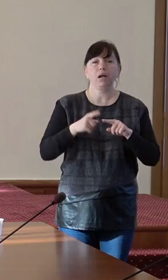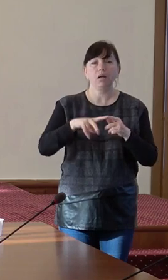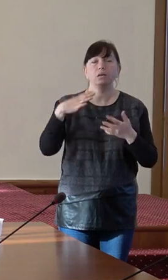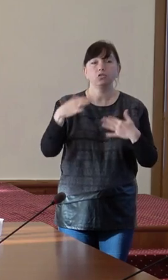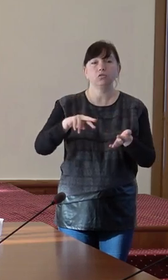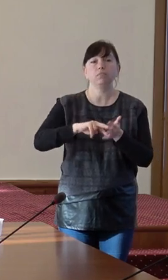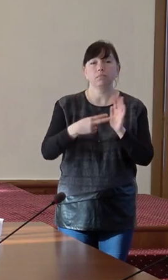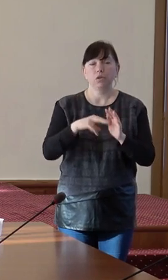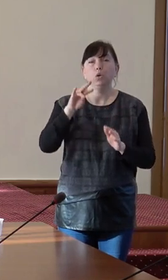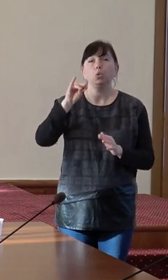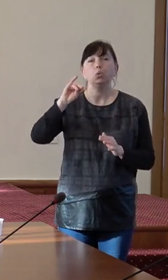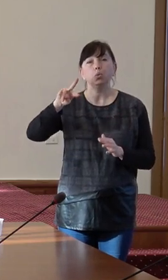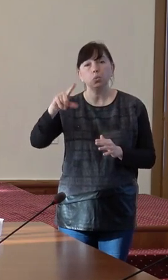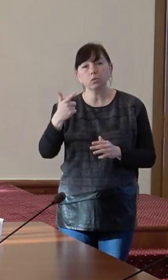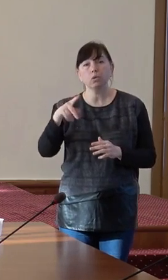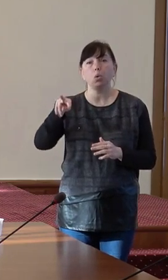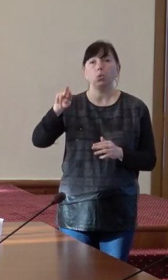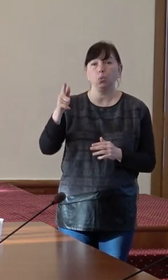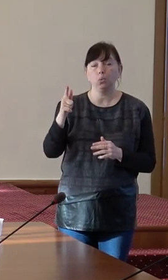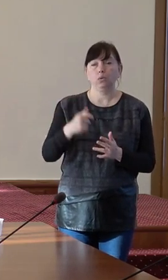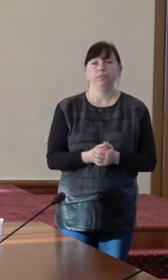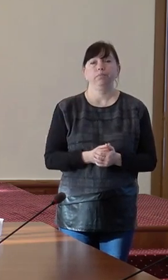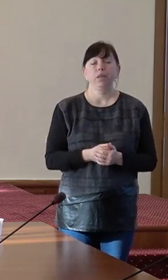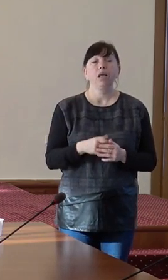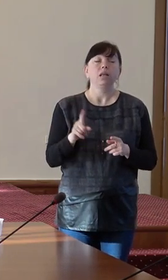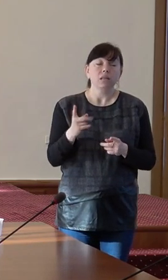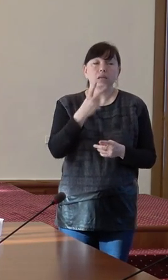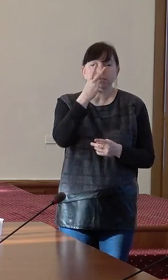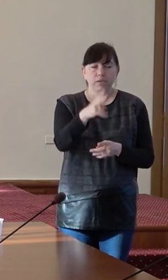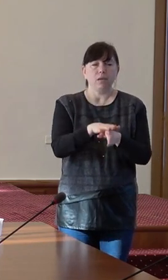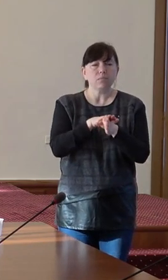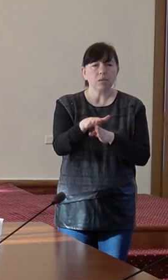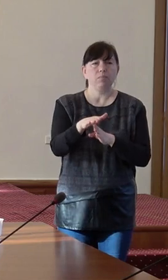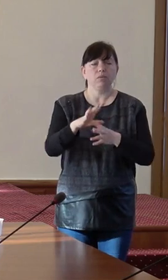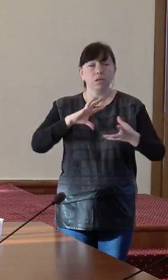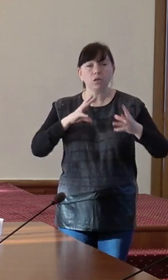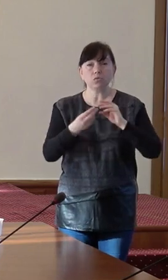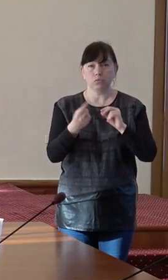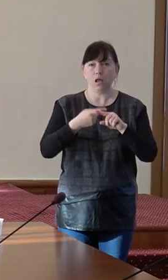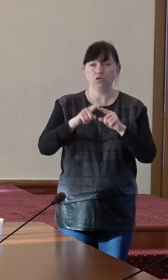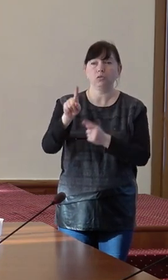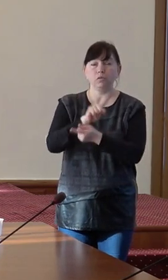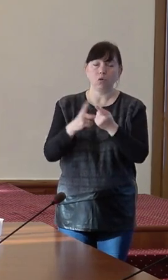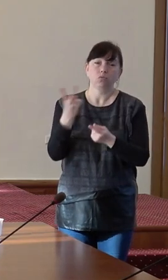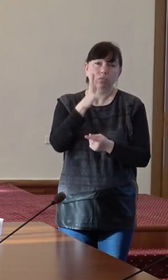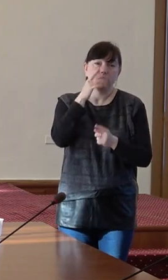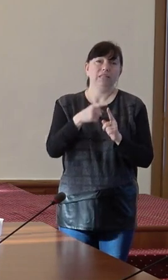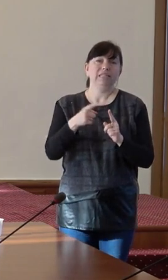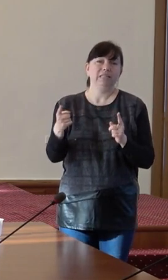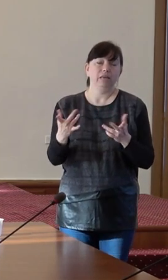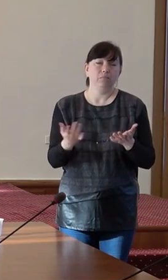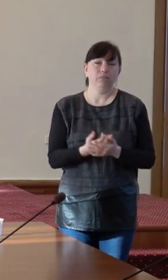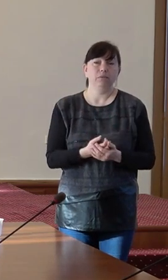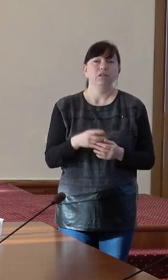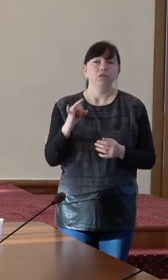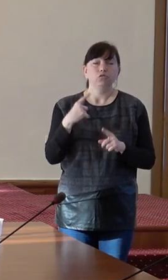luna iunie iulie dar pentru ca să vedem pe deplin efectul acestei reforme va fi nevoie de timp în special sub aspectul